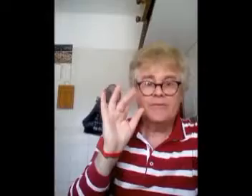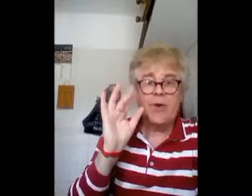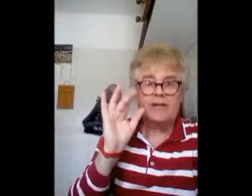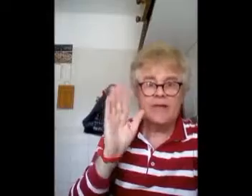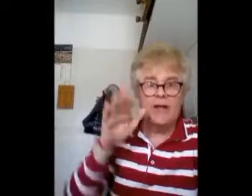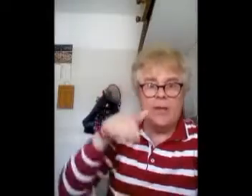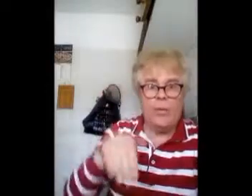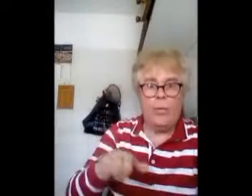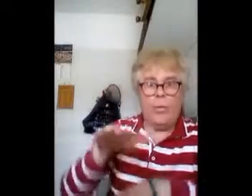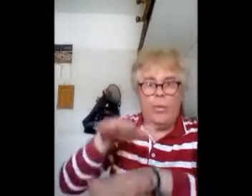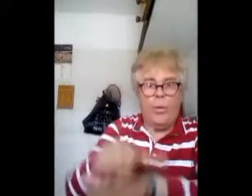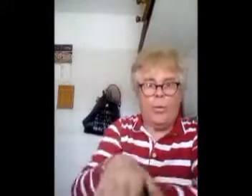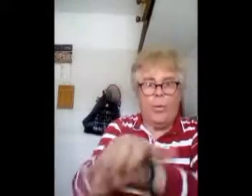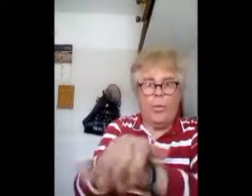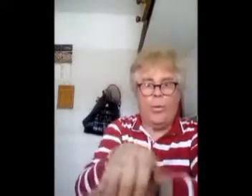Telecomandino volatile. Ciao.